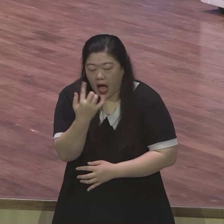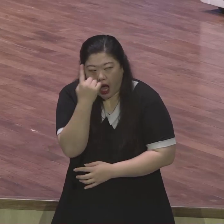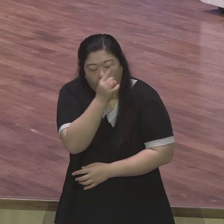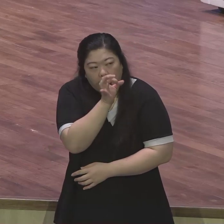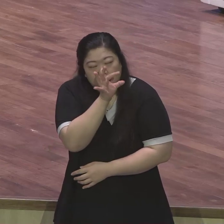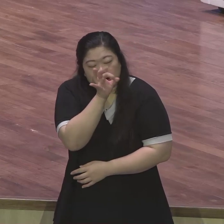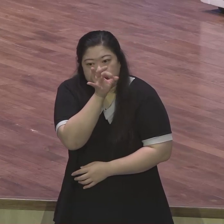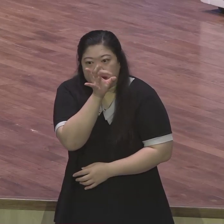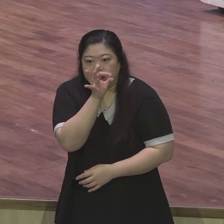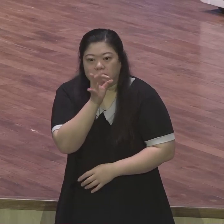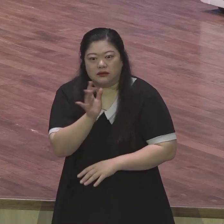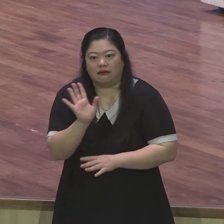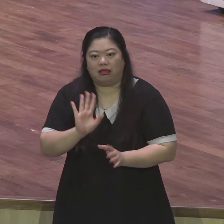것 보면 아무것도 아닌데요